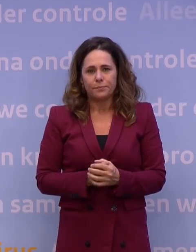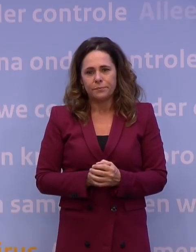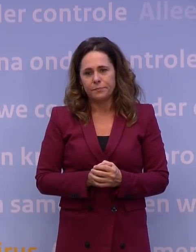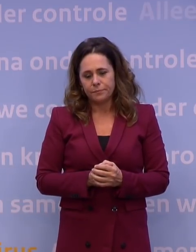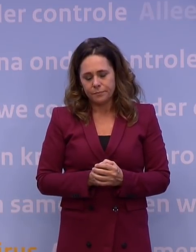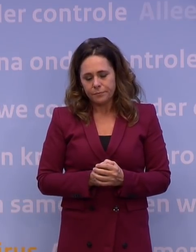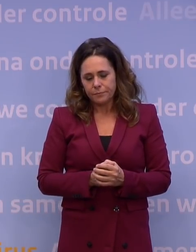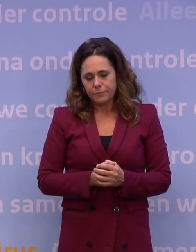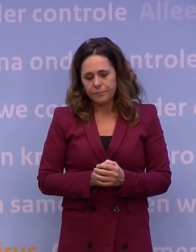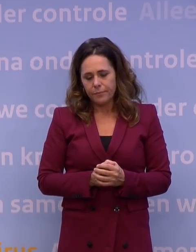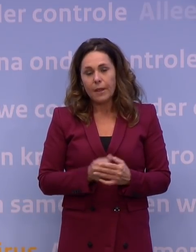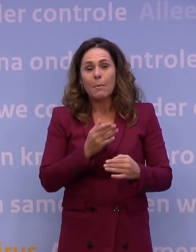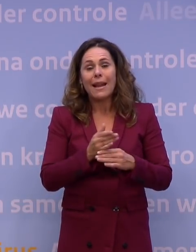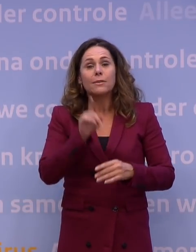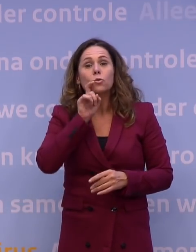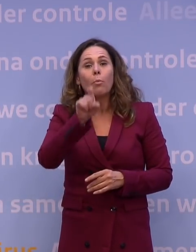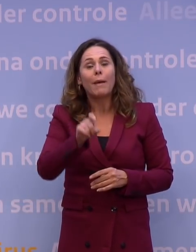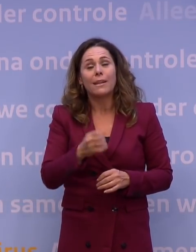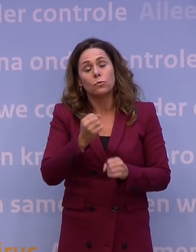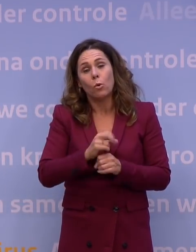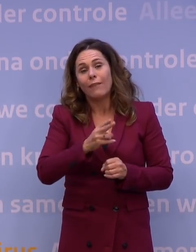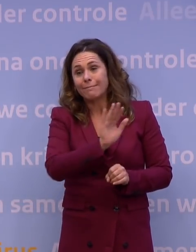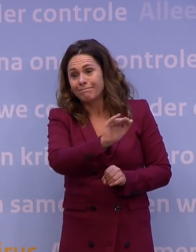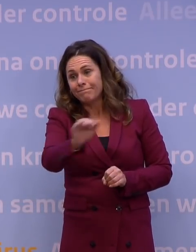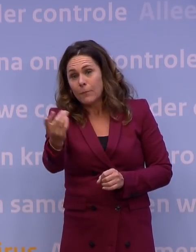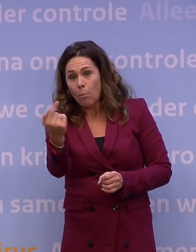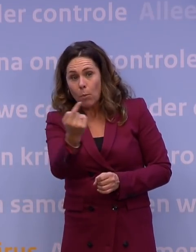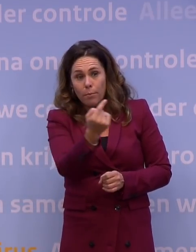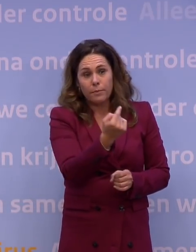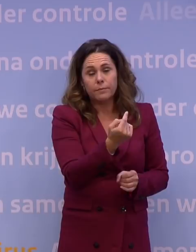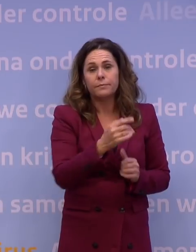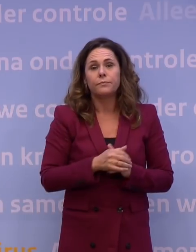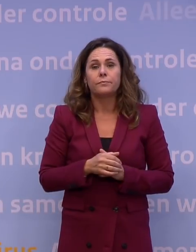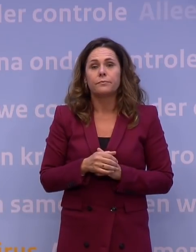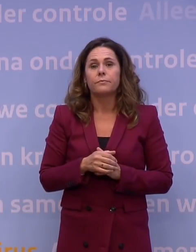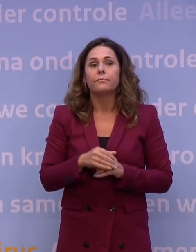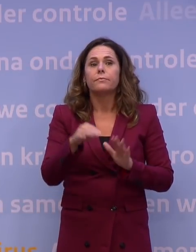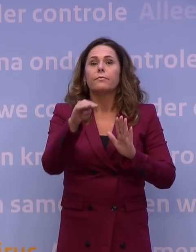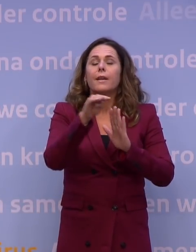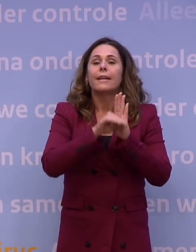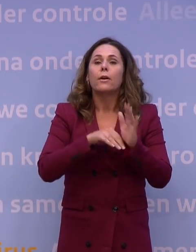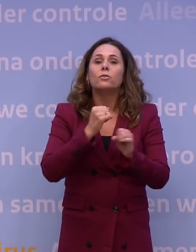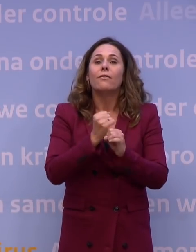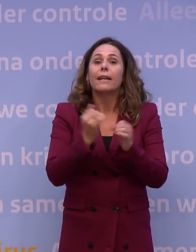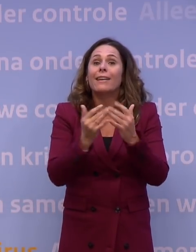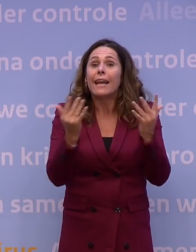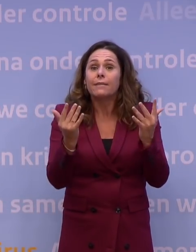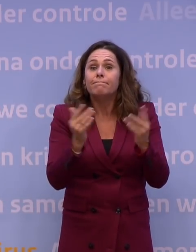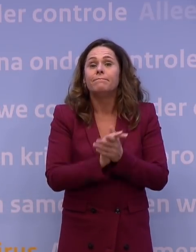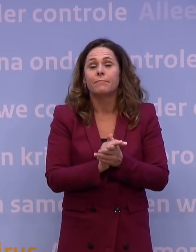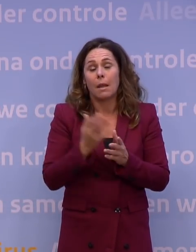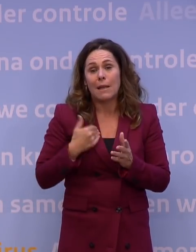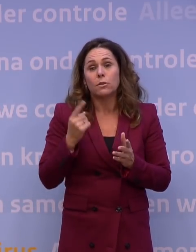Mijn laatste opmerking is toch weer een oproep. Want regels werken alleen als mensen ze naleven.